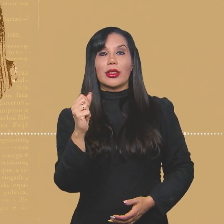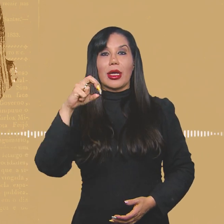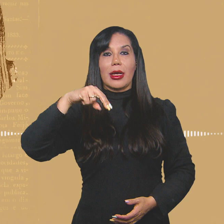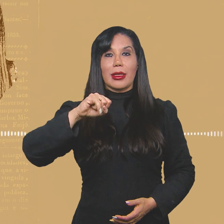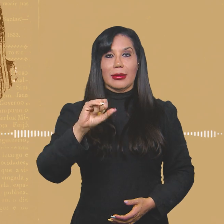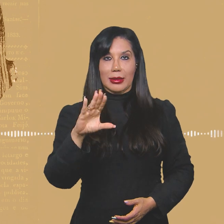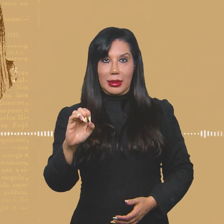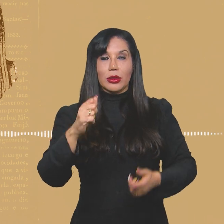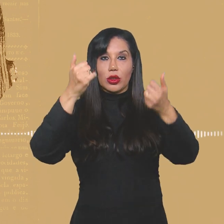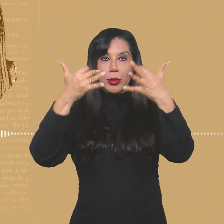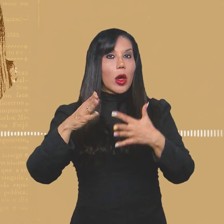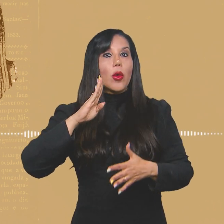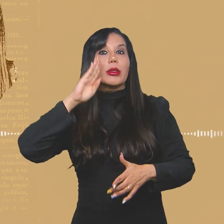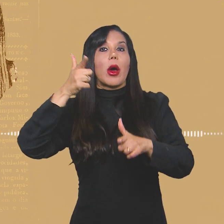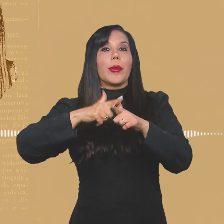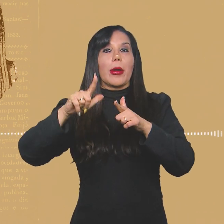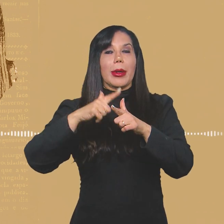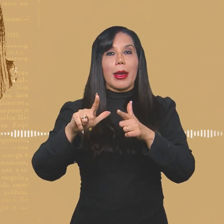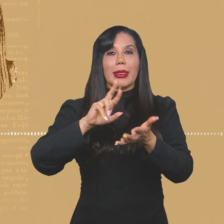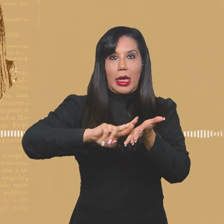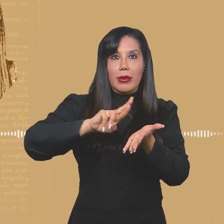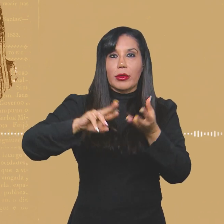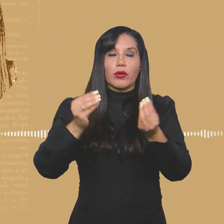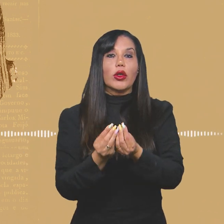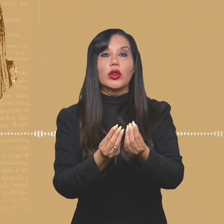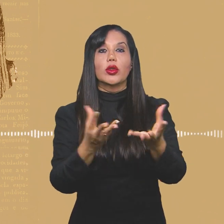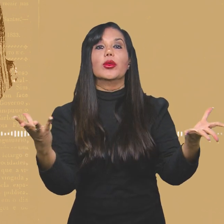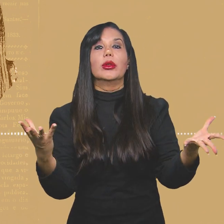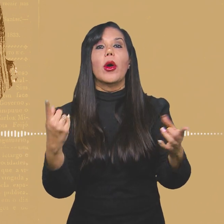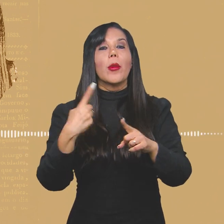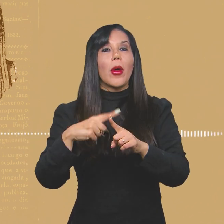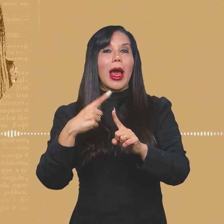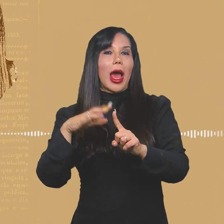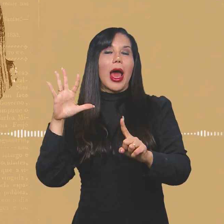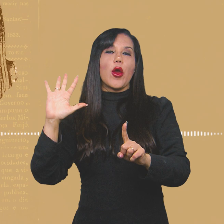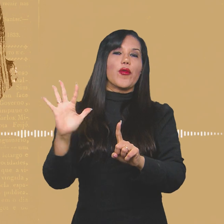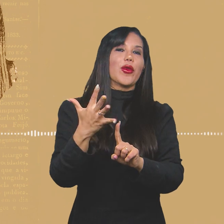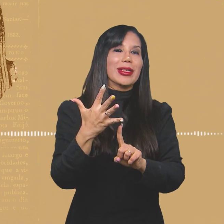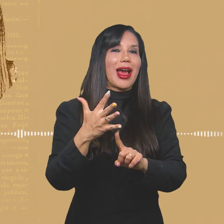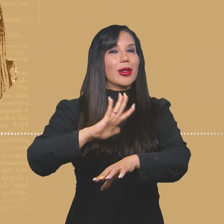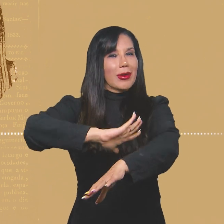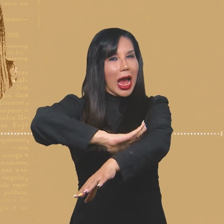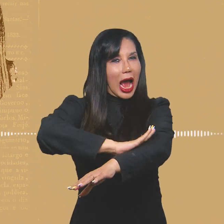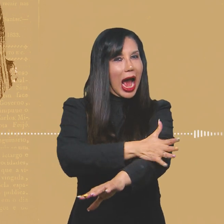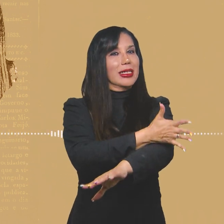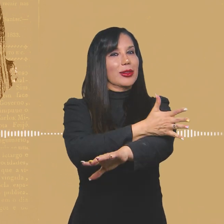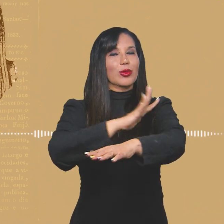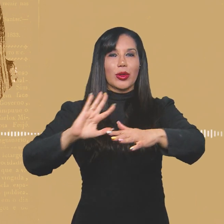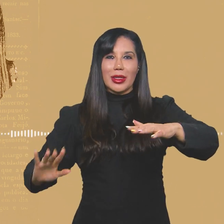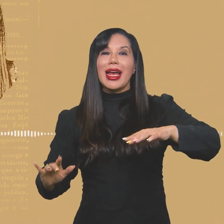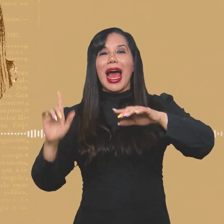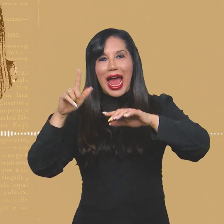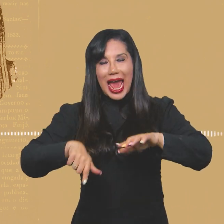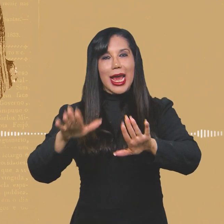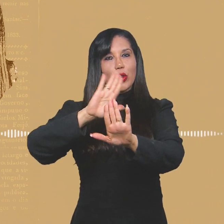problema do tição foi a distribuição dos exemplares. Podemos dizer que influenciada também pelo racismo estrutural. O